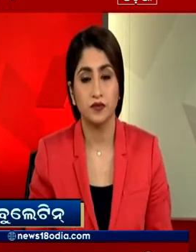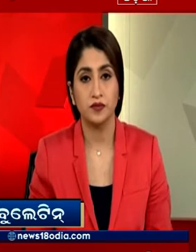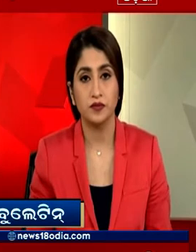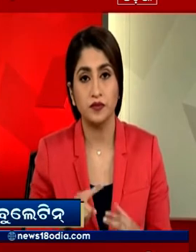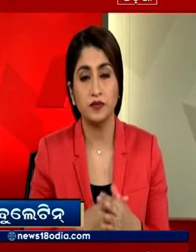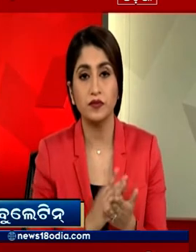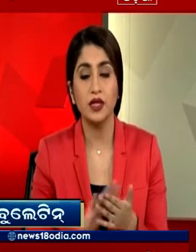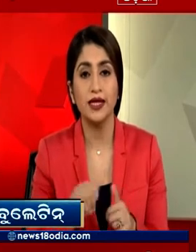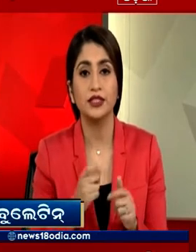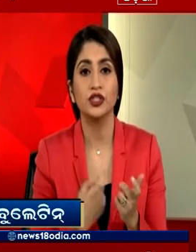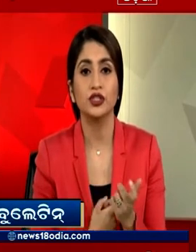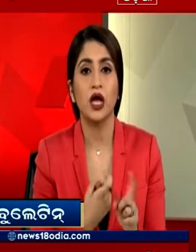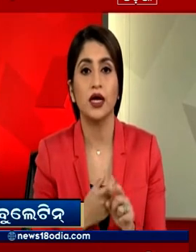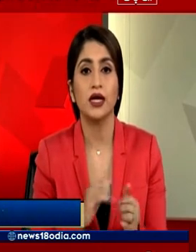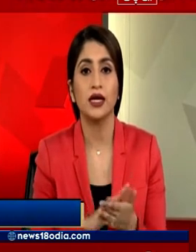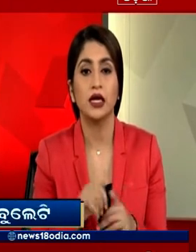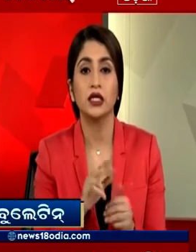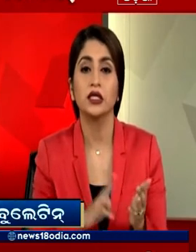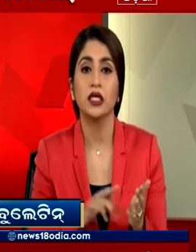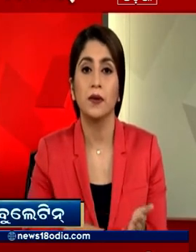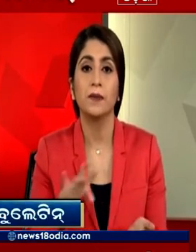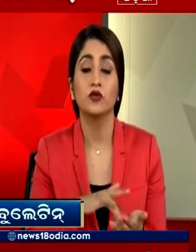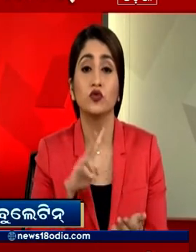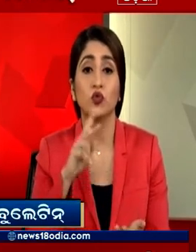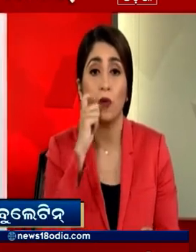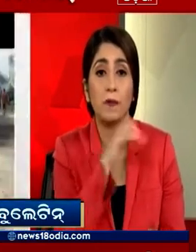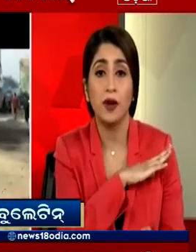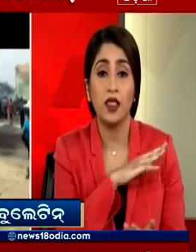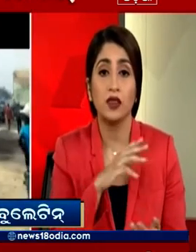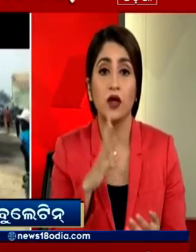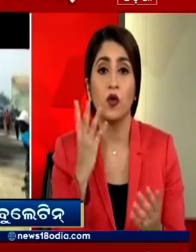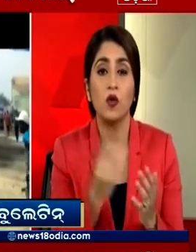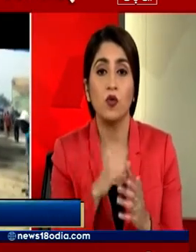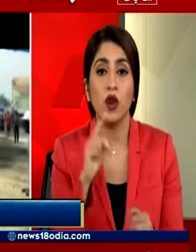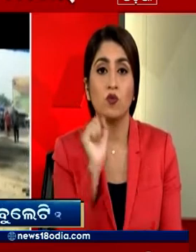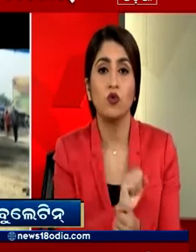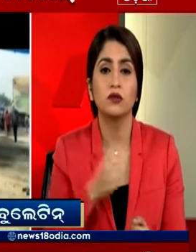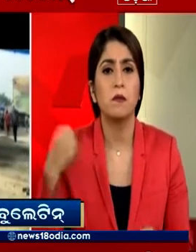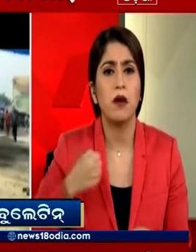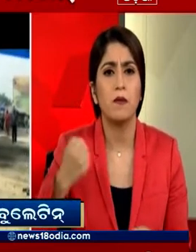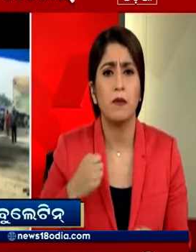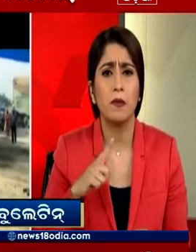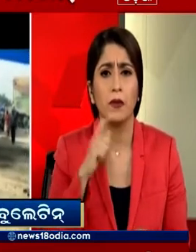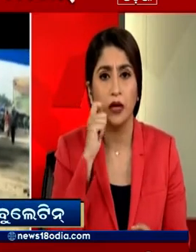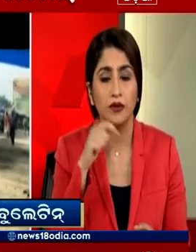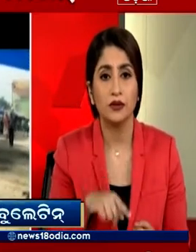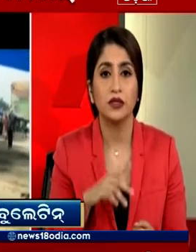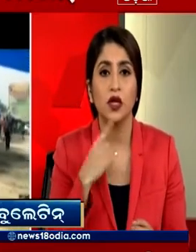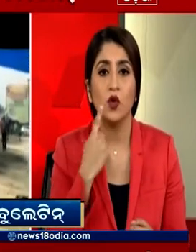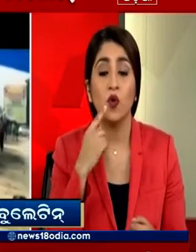ज्हारकन के जमशेत पुर में दो भाईयों ने मिलकर एक पुलिस वाले की जम कर पिटाई कर दी आरोप है कि पुलिस वाला शराप के नशे में